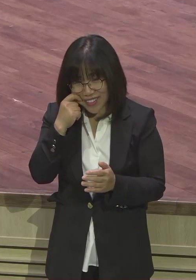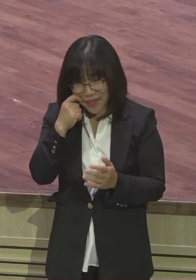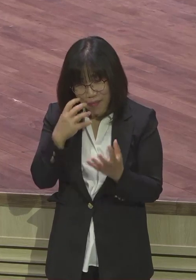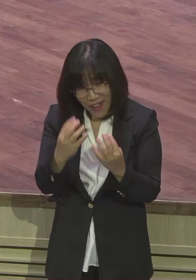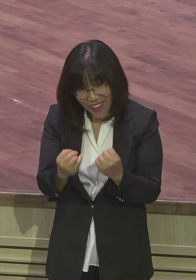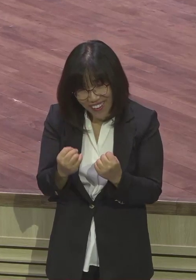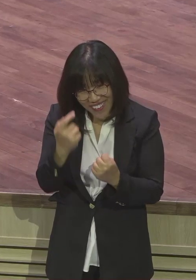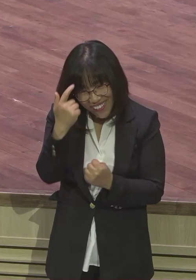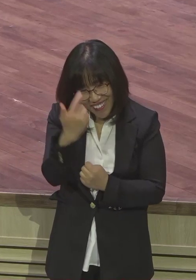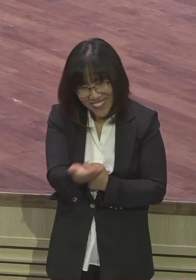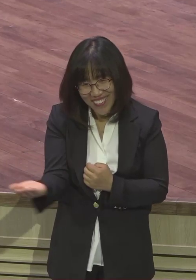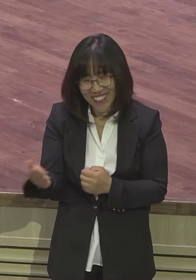그렇게 돼야 돼요.